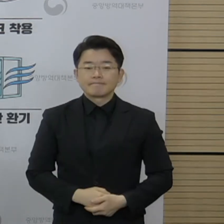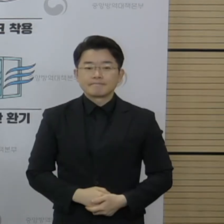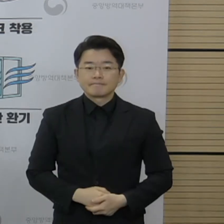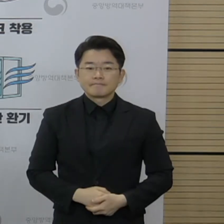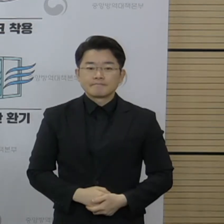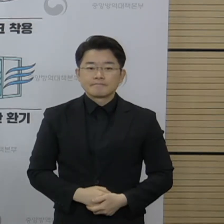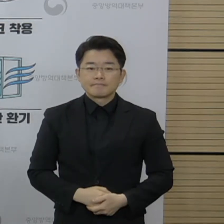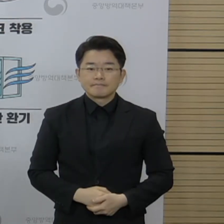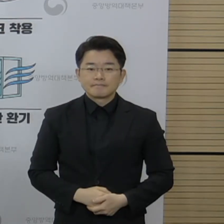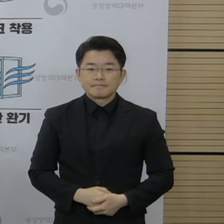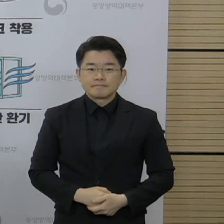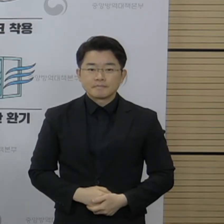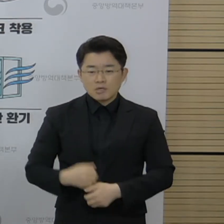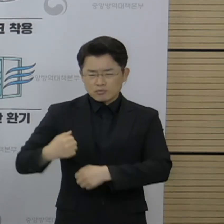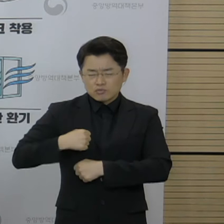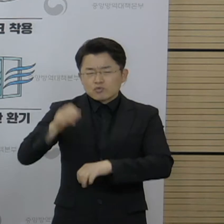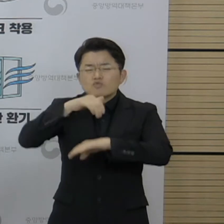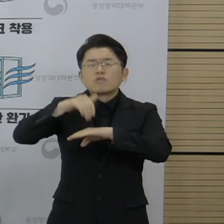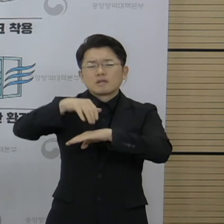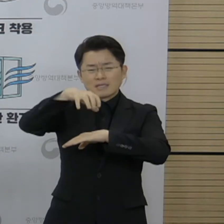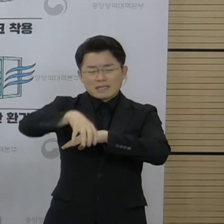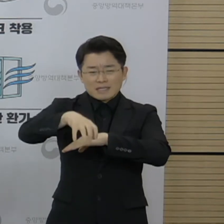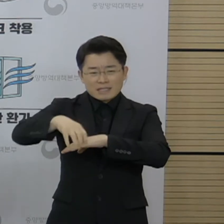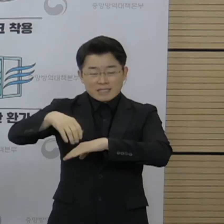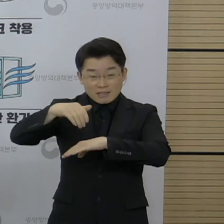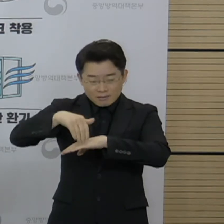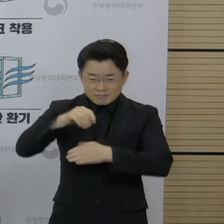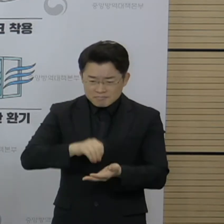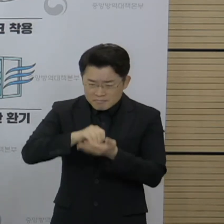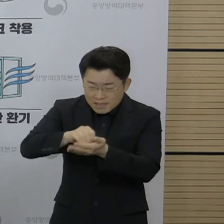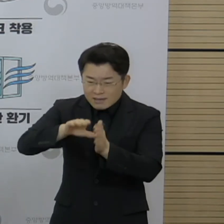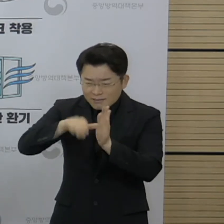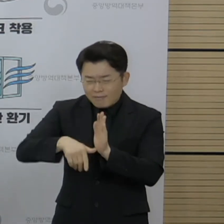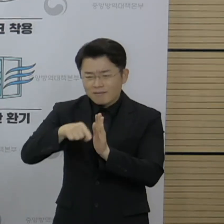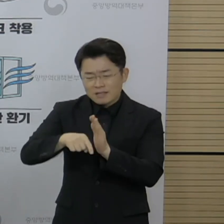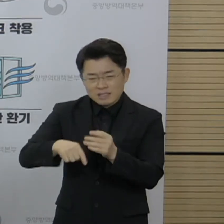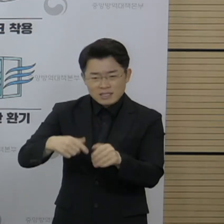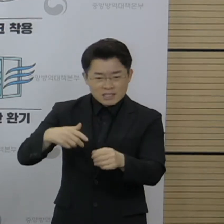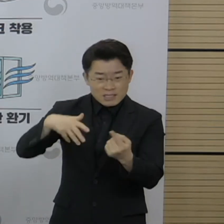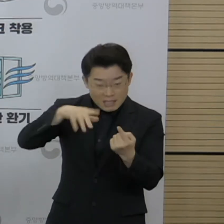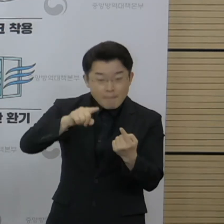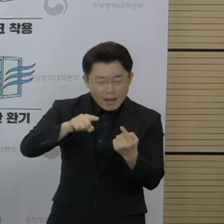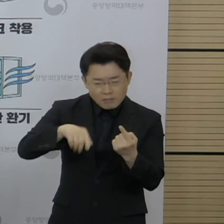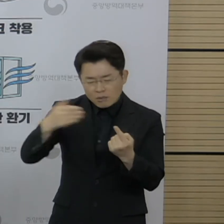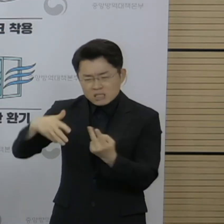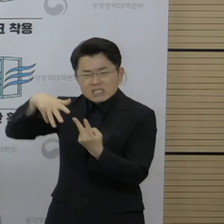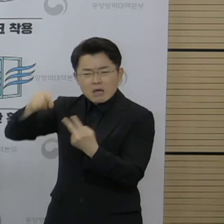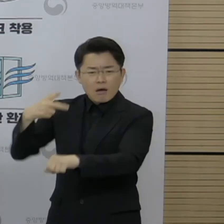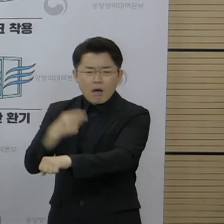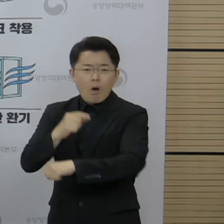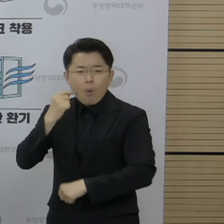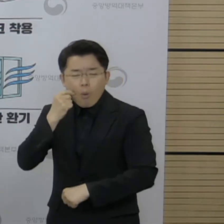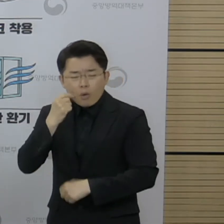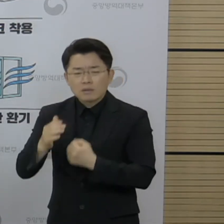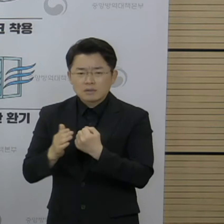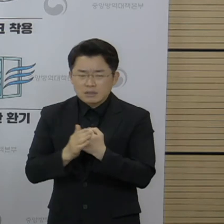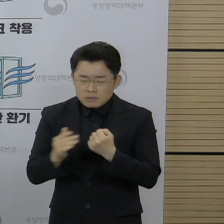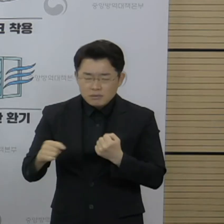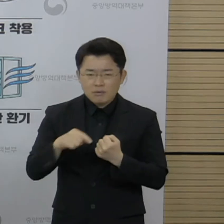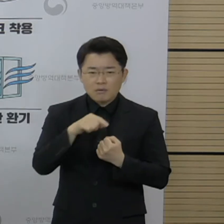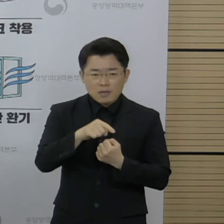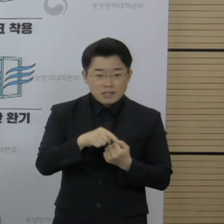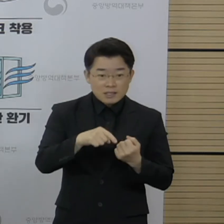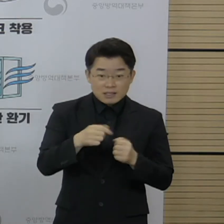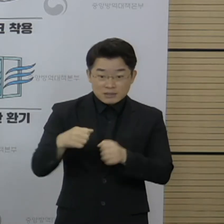다만 신병교육기관에는 2차 접종이 불가능함으로 입영 전에 1차, 2차 접종을 완료할 수 있는